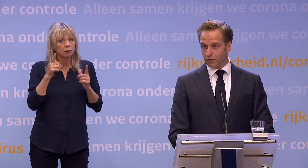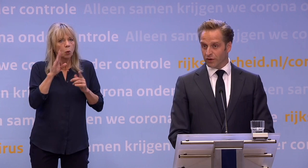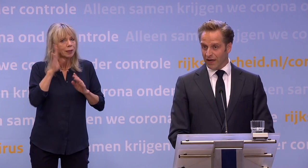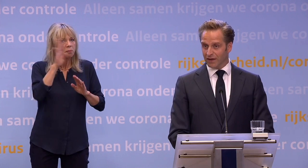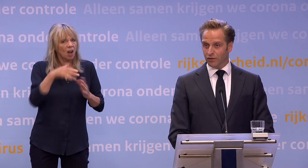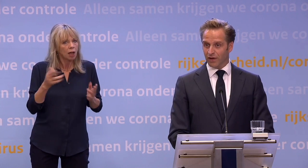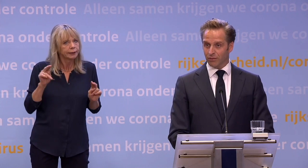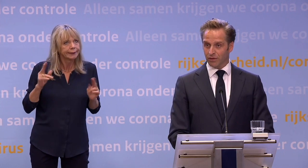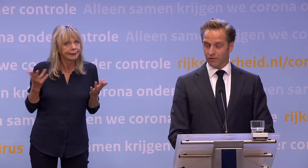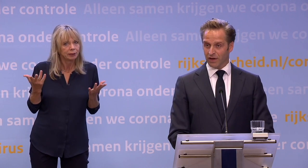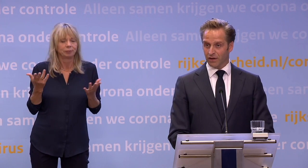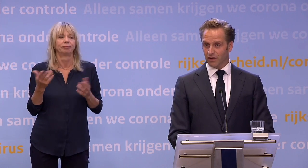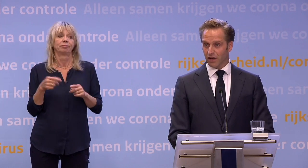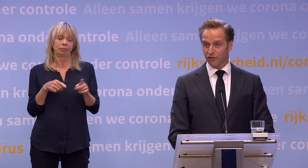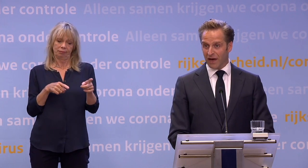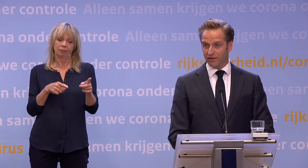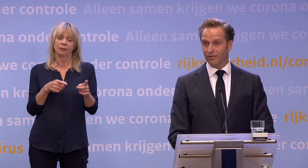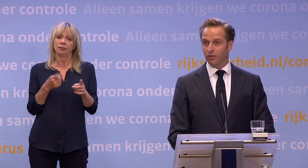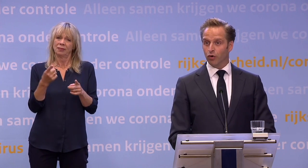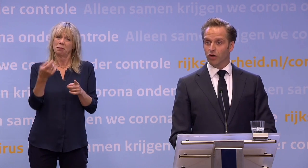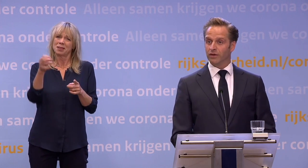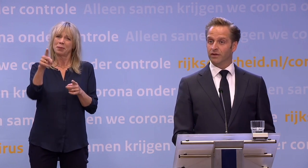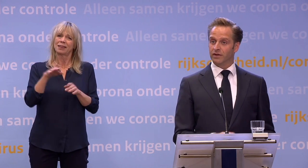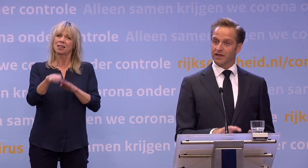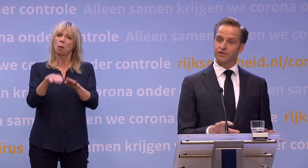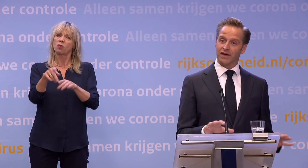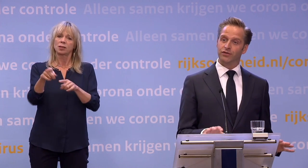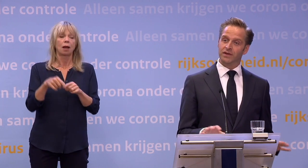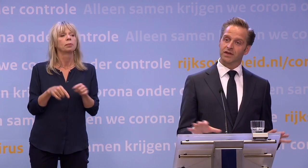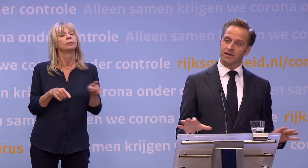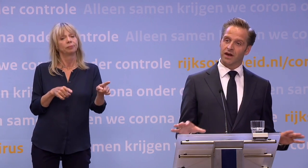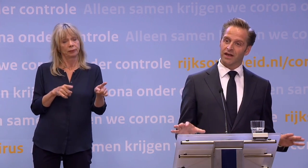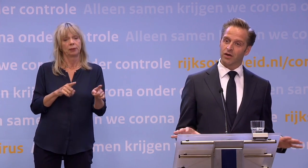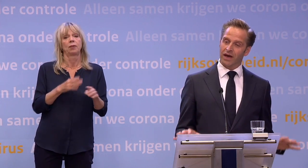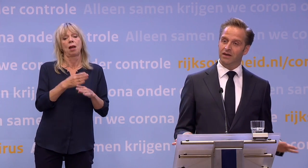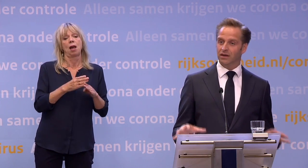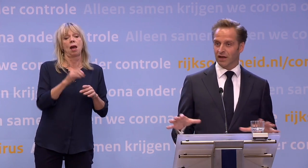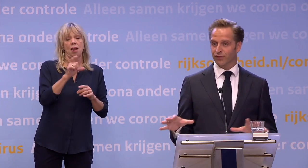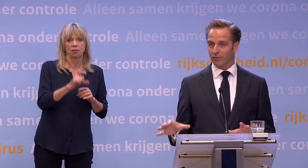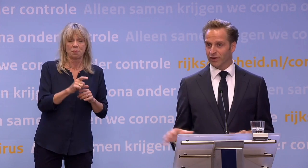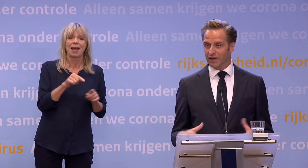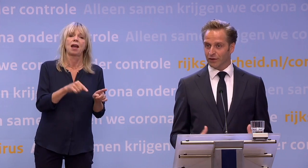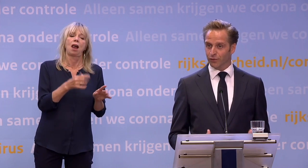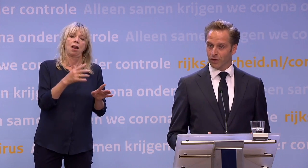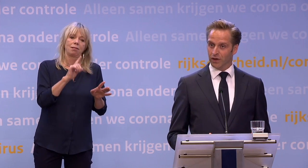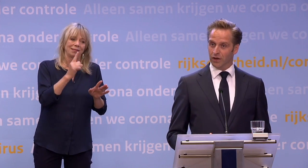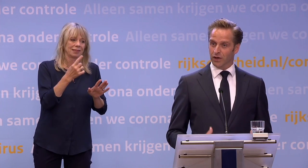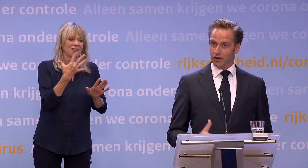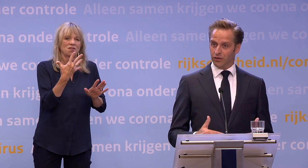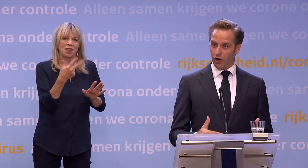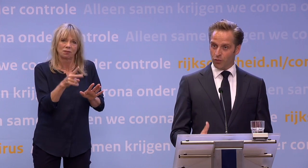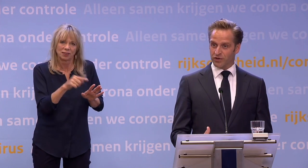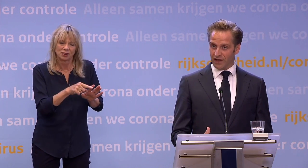Ja, dat hebben we natuurlijk gedaan. Dus we zijn al half mei al begonnen met de eerste 25 in iedere regio één. En daarvan hebben we geleerd voor